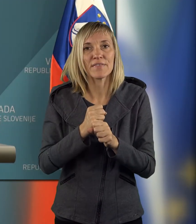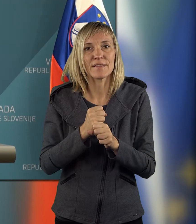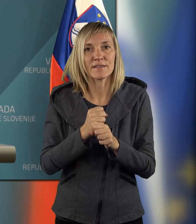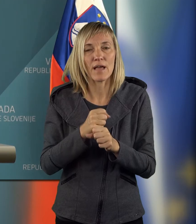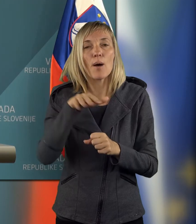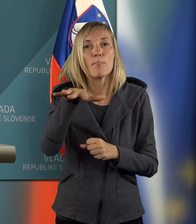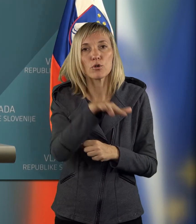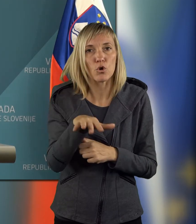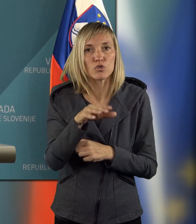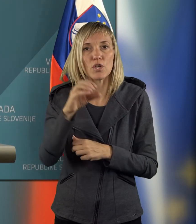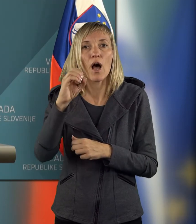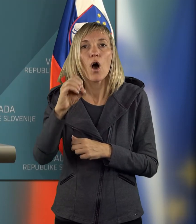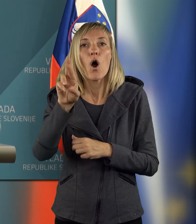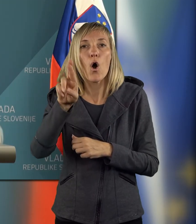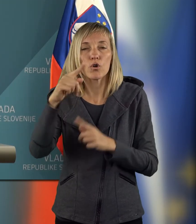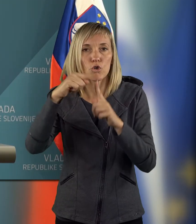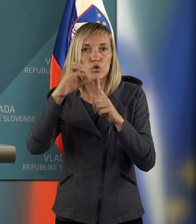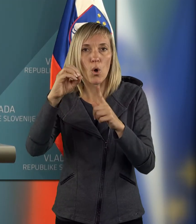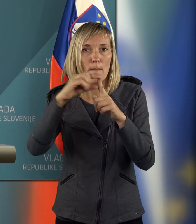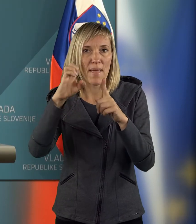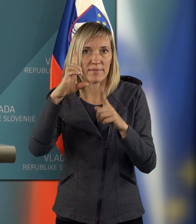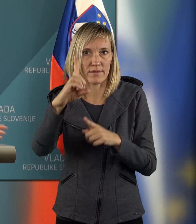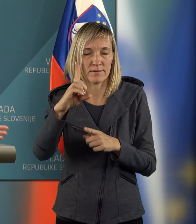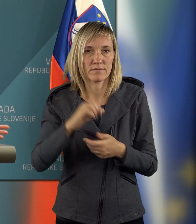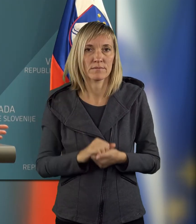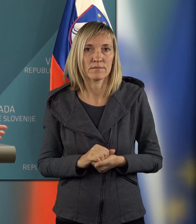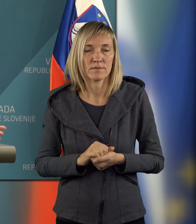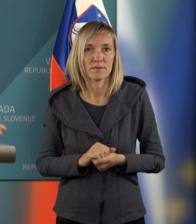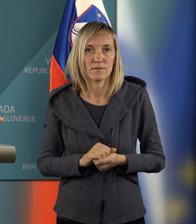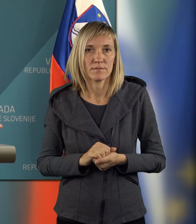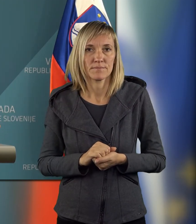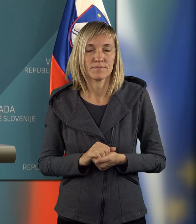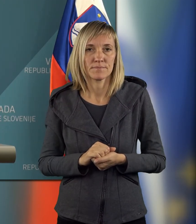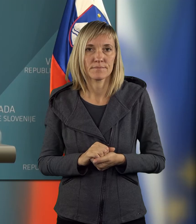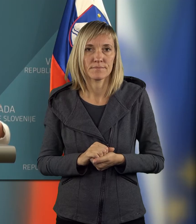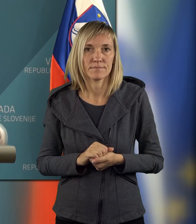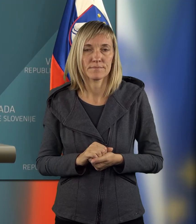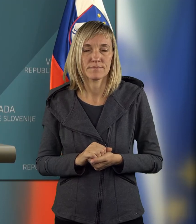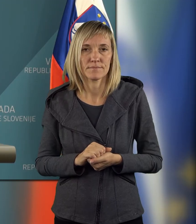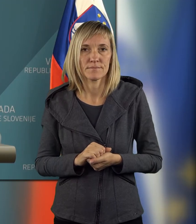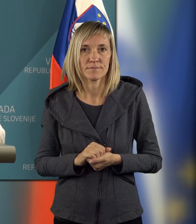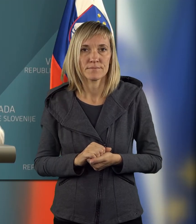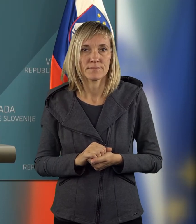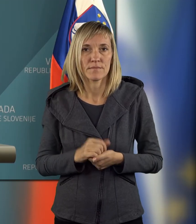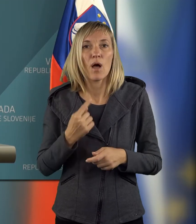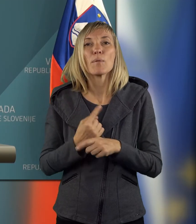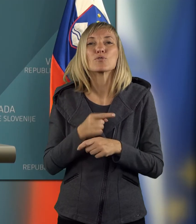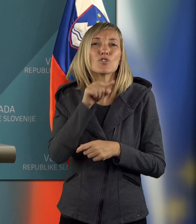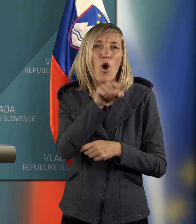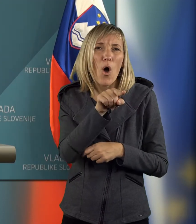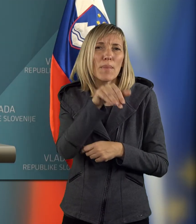dejavnosti področja ortopedije. Tako. In tudi, gledajte, on